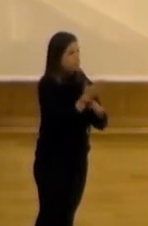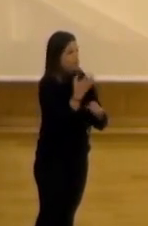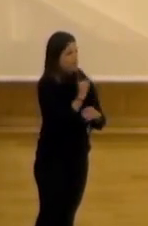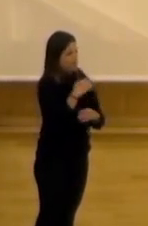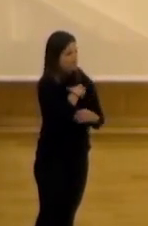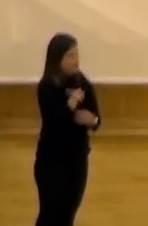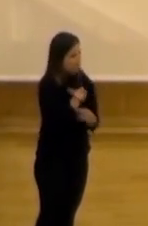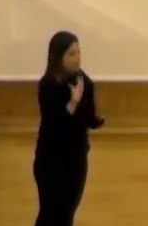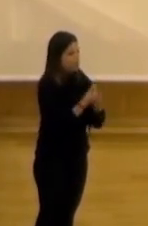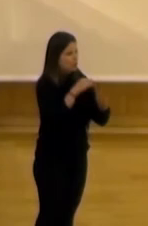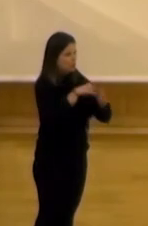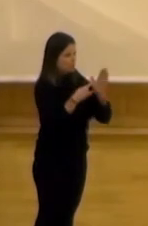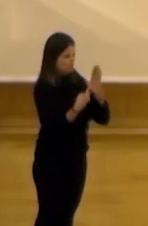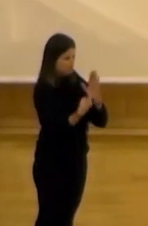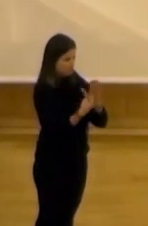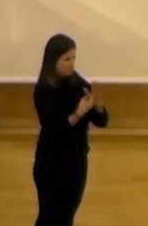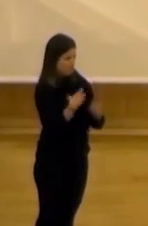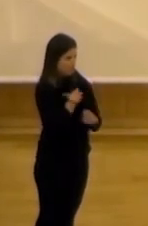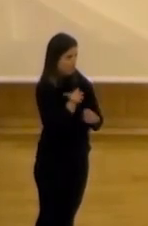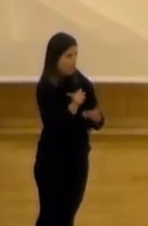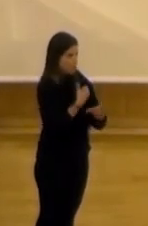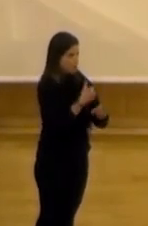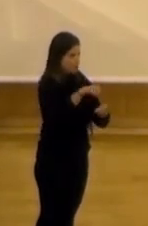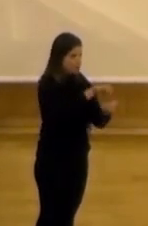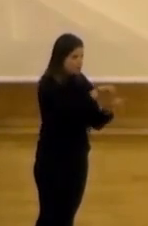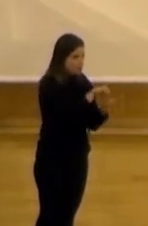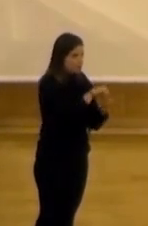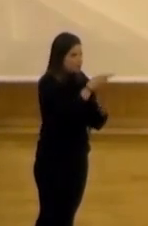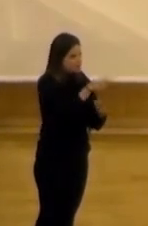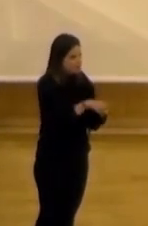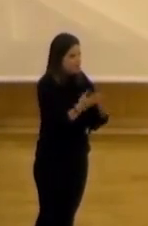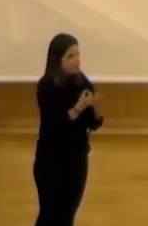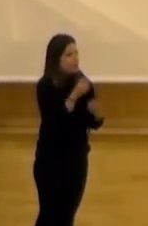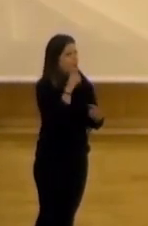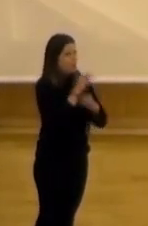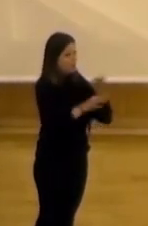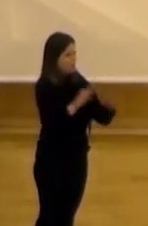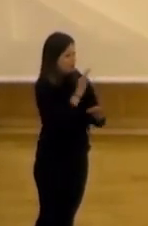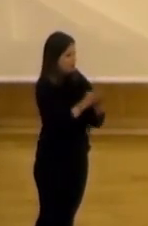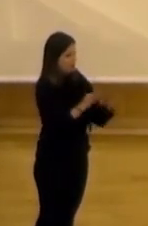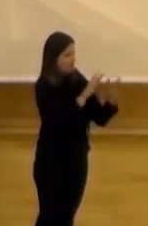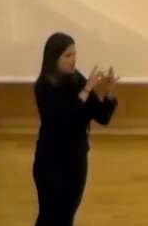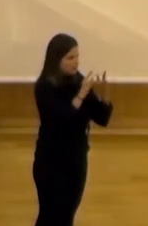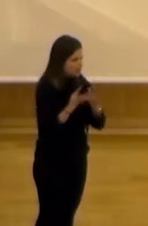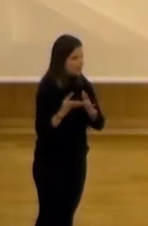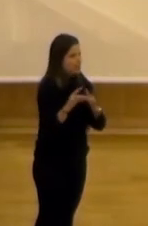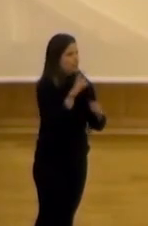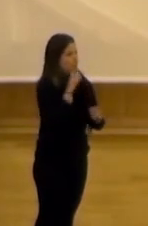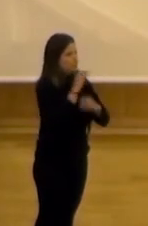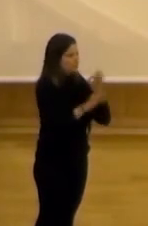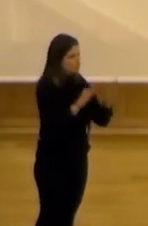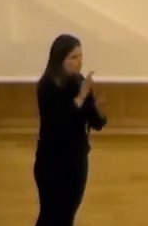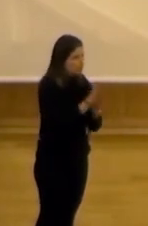funcionarios y técnicos o, perdón, funcionarios y ciudadanos sino también con cómo se organizaba el liderazgo en cómo